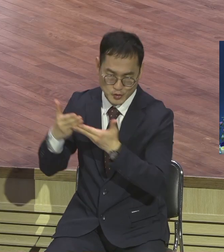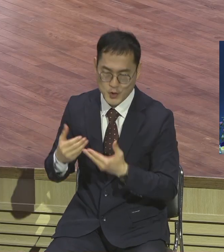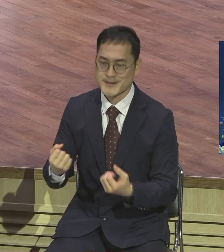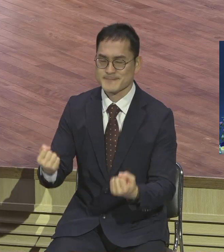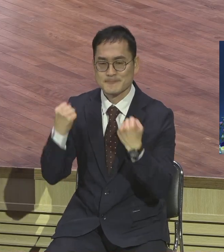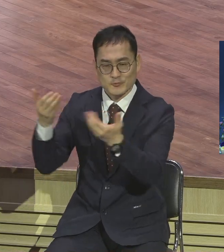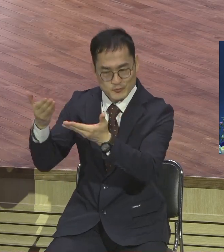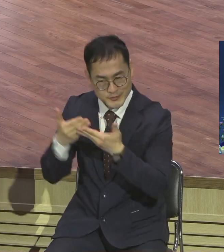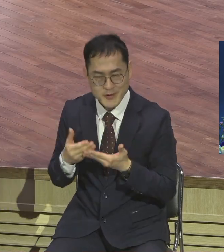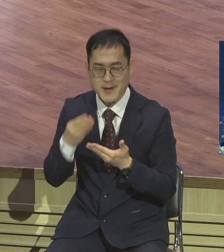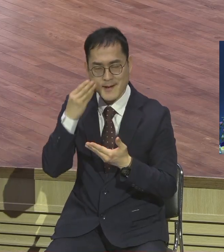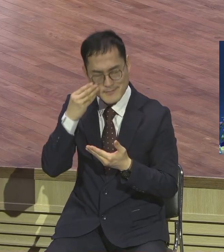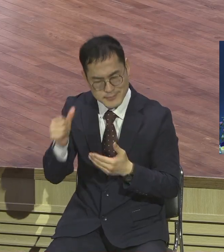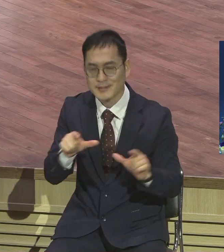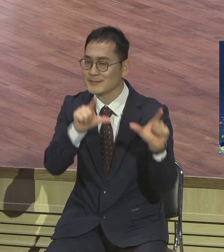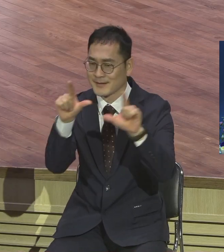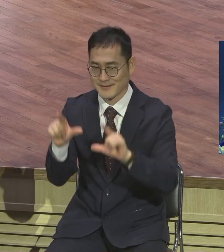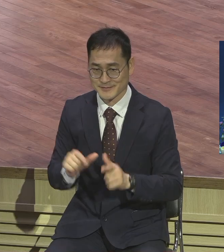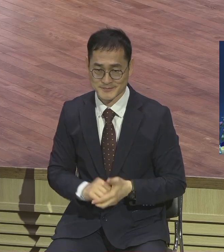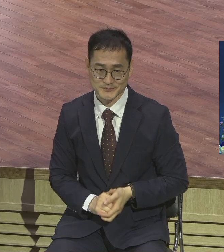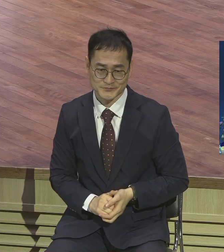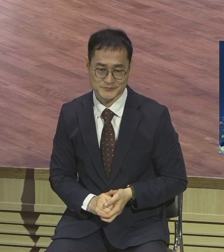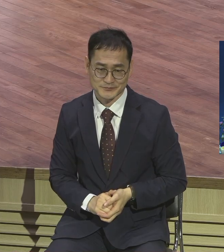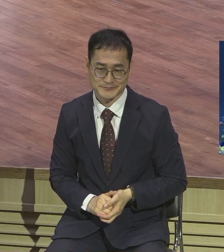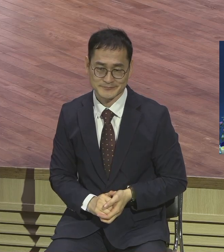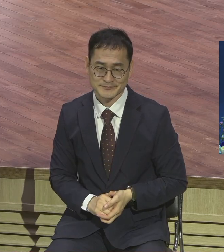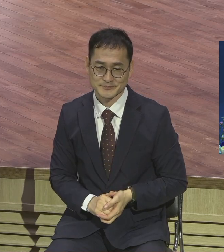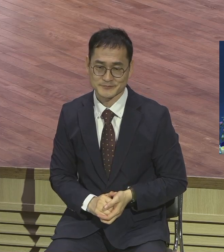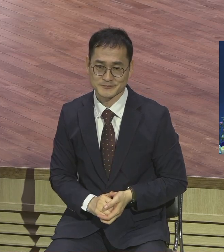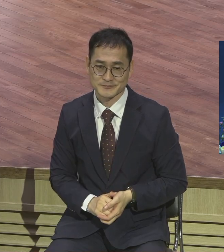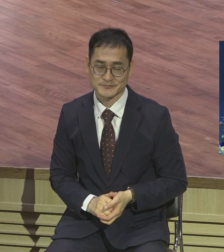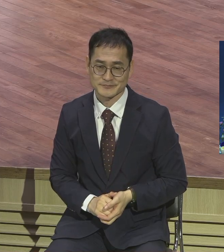천국 비결이에요 그게 그래야 계속 할 거 아니에요